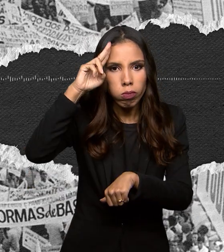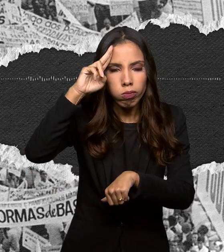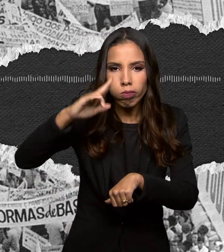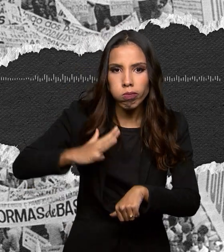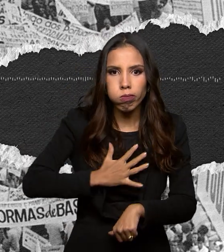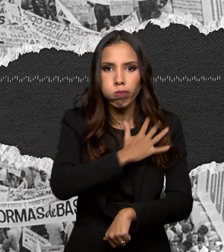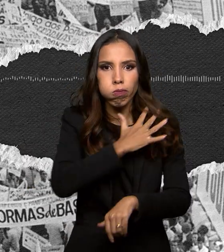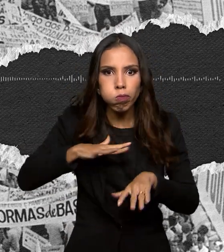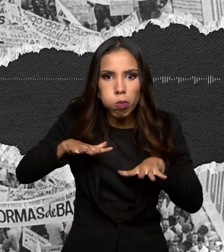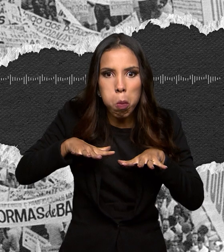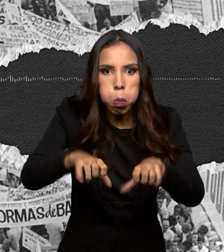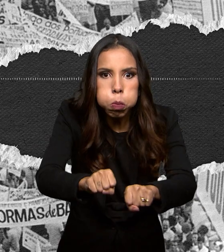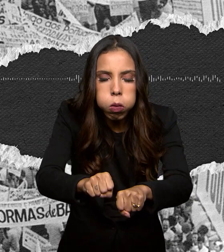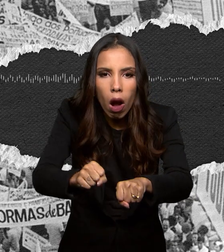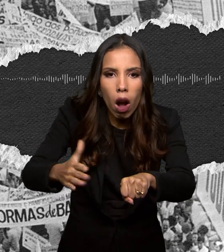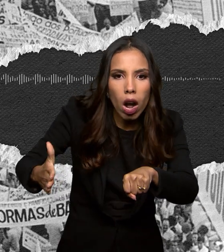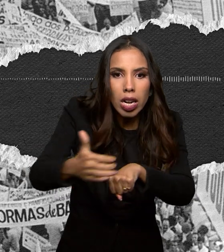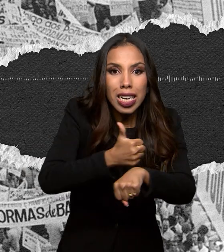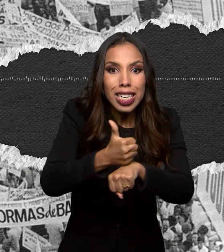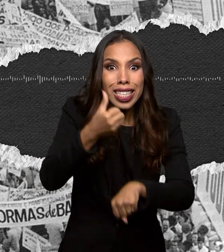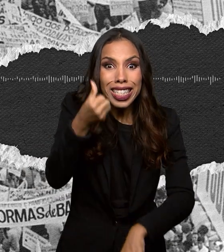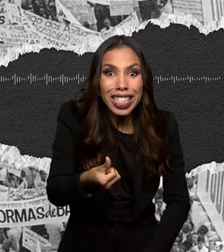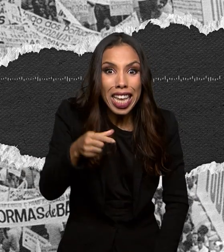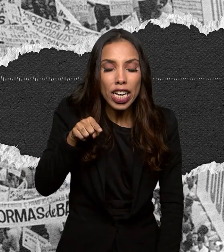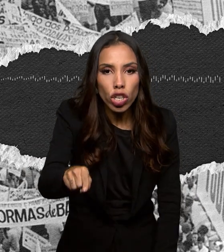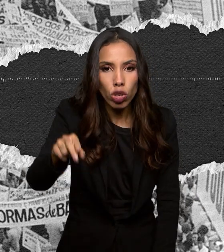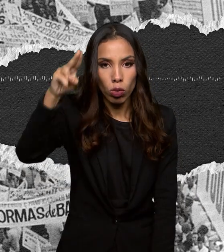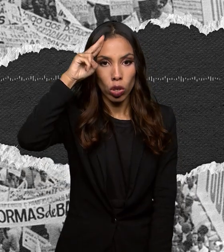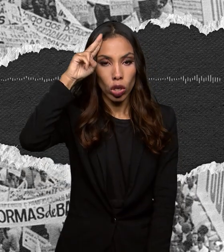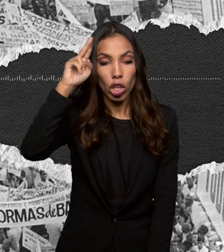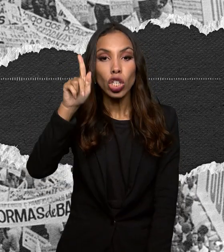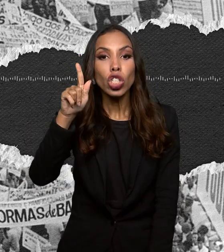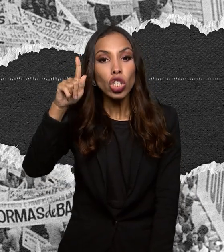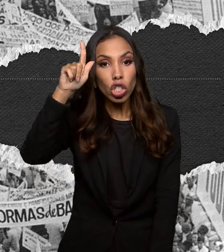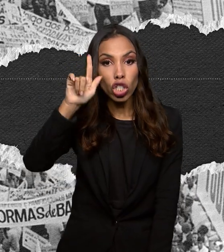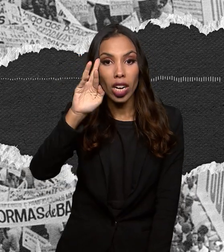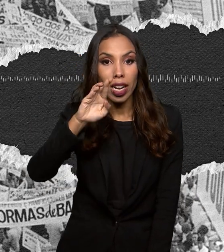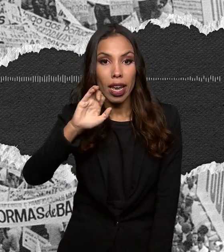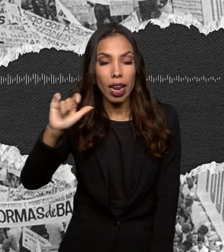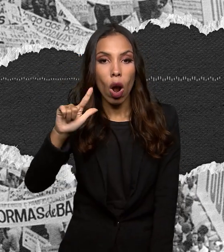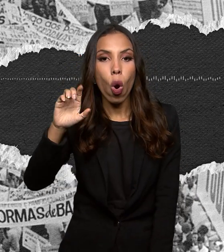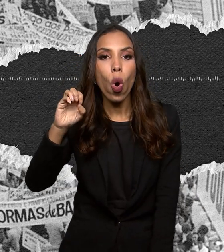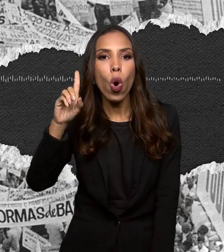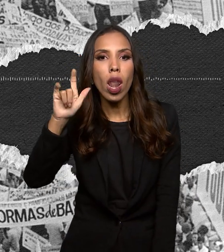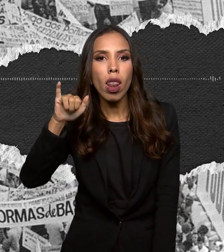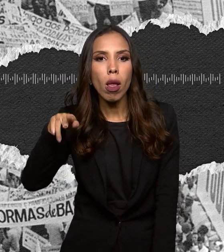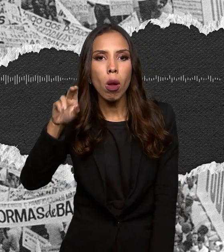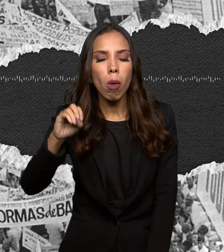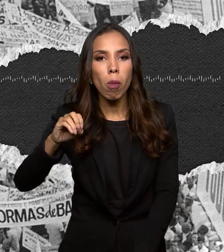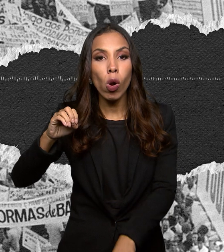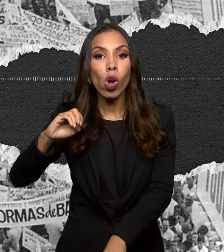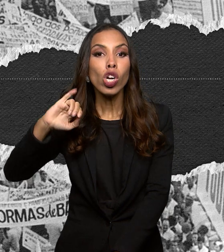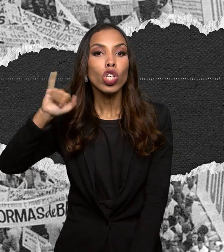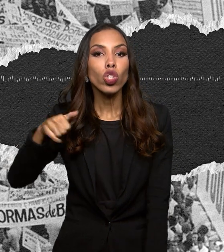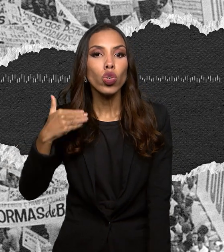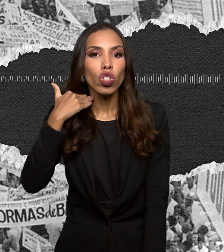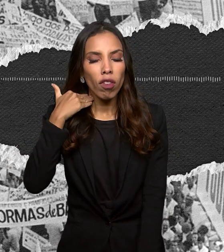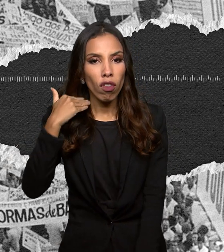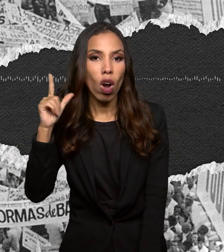cerca de 6 mil soldados, comandados pelo general Olímpio Mourão Filho, tinham saído de Juiz de Fora, em Minas, e vinham marchando